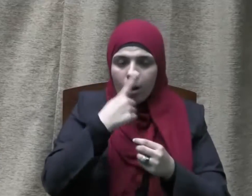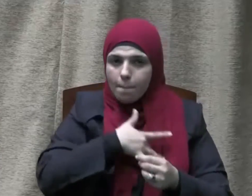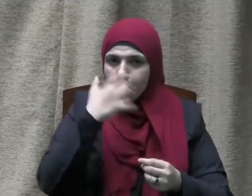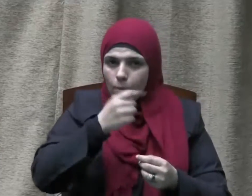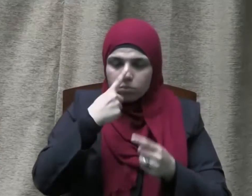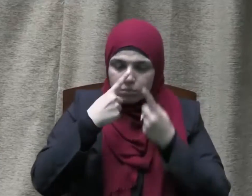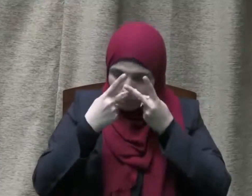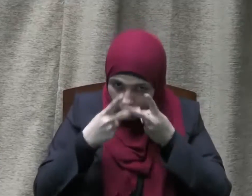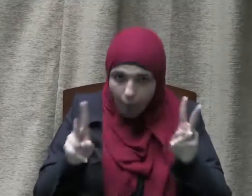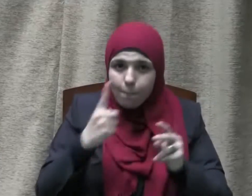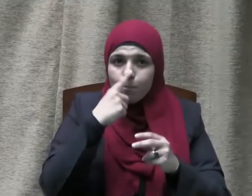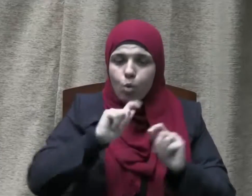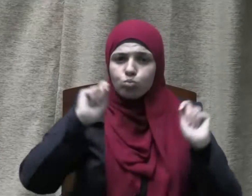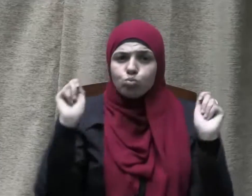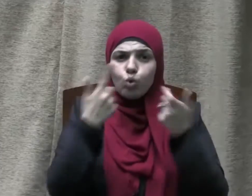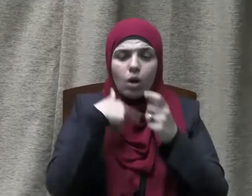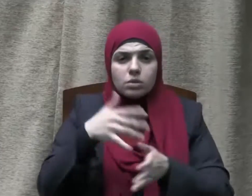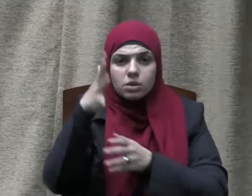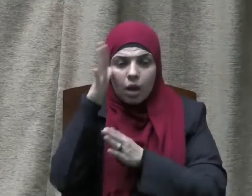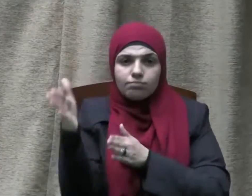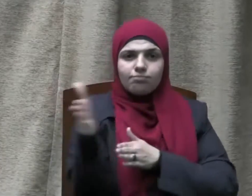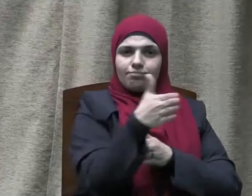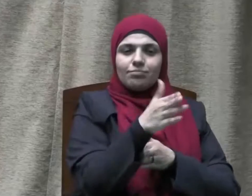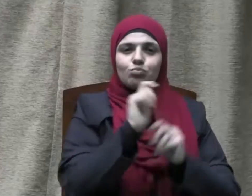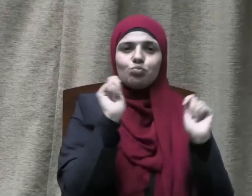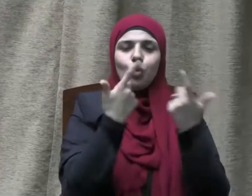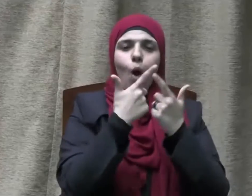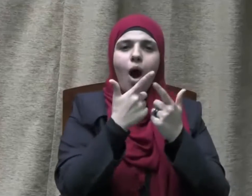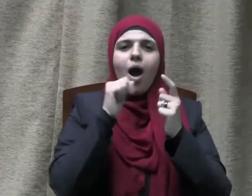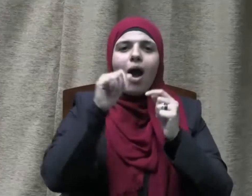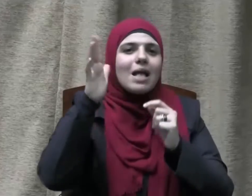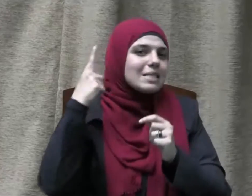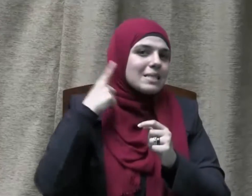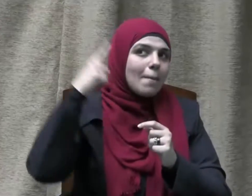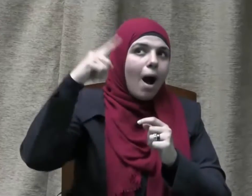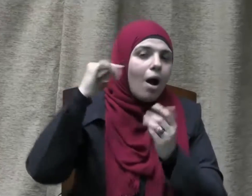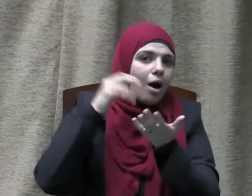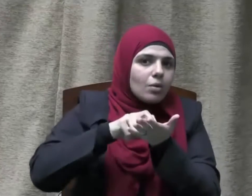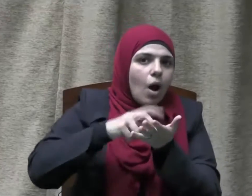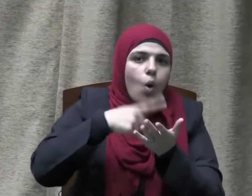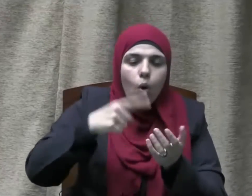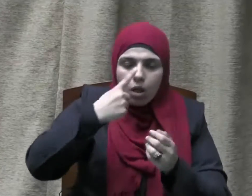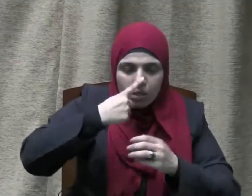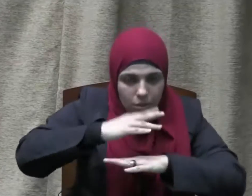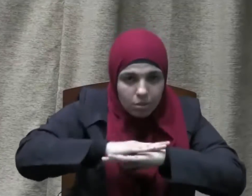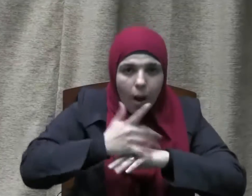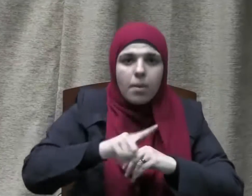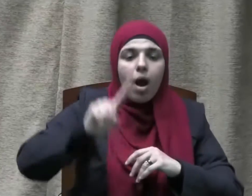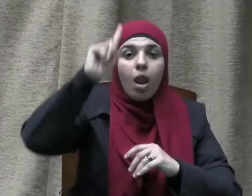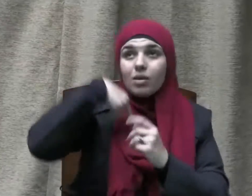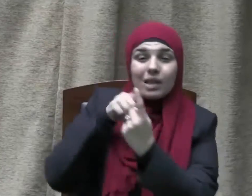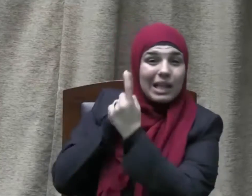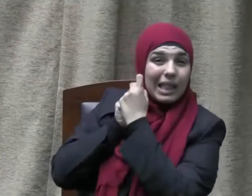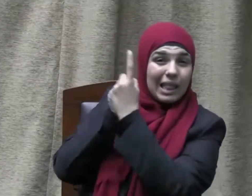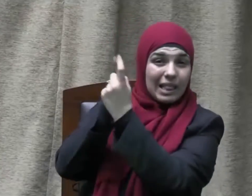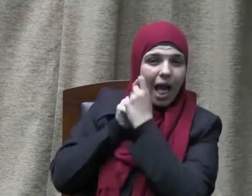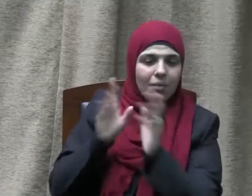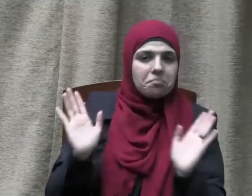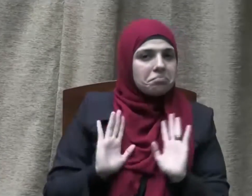وتحولوا فهم في صلاتهم موقنين طائعين غير مجادلين إلى بيت الله